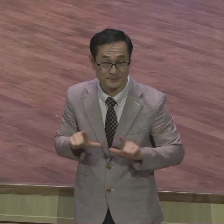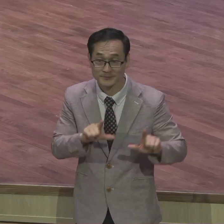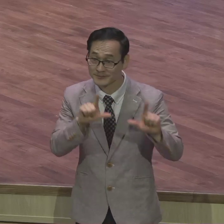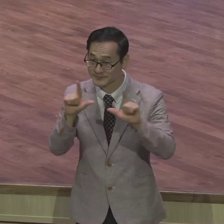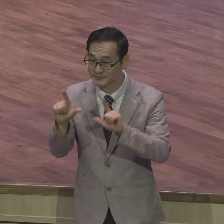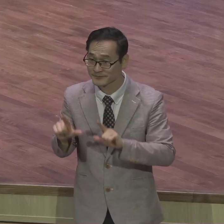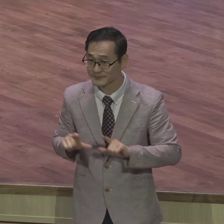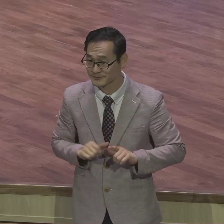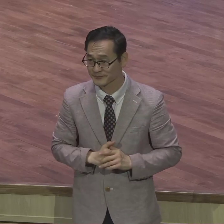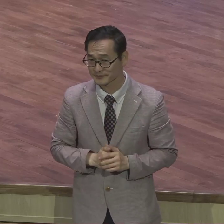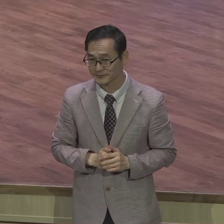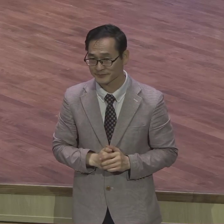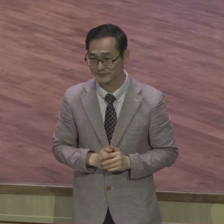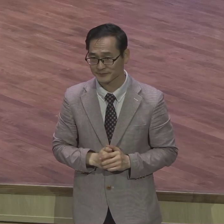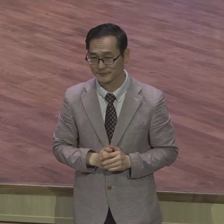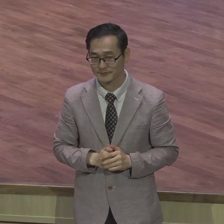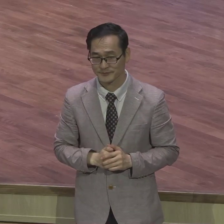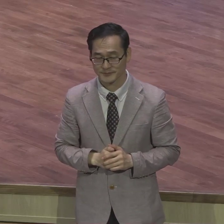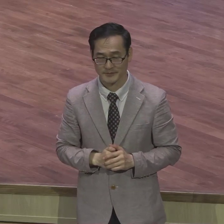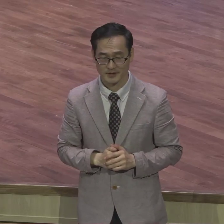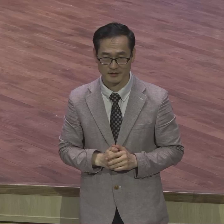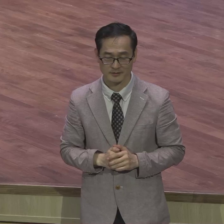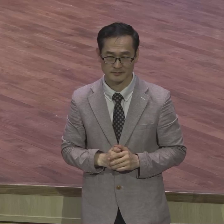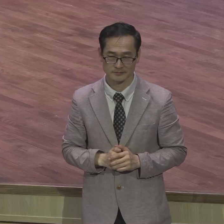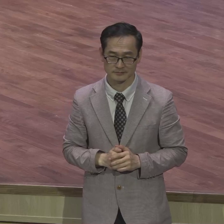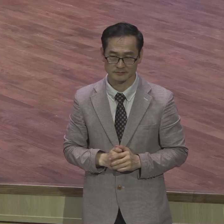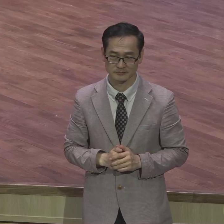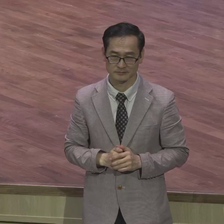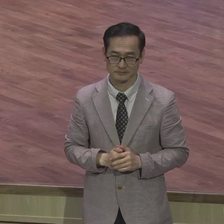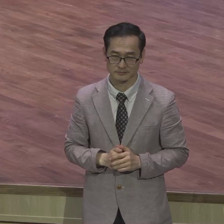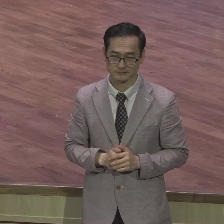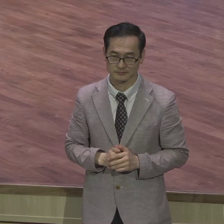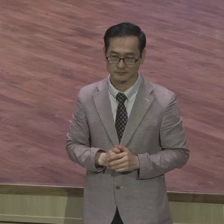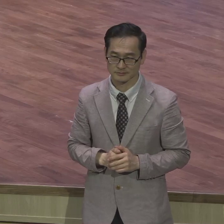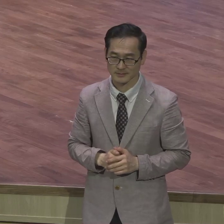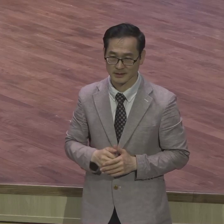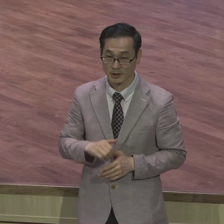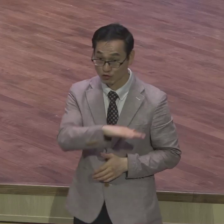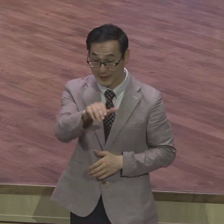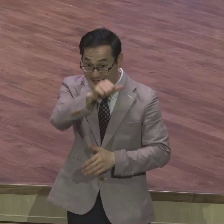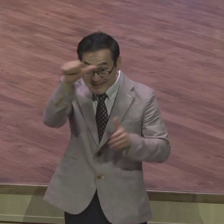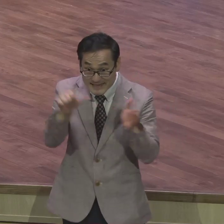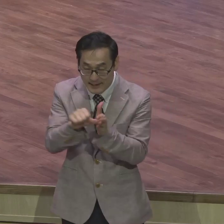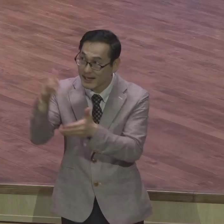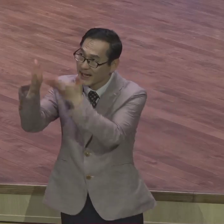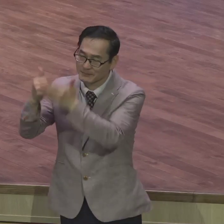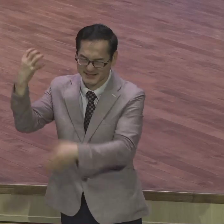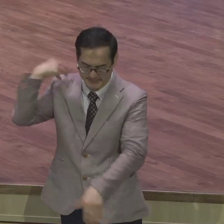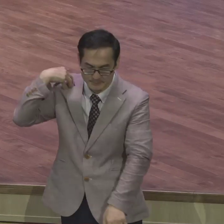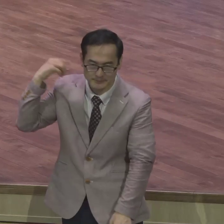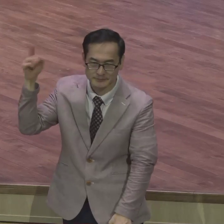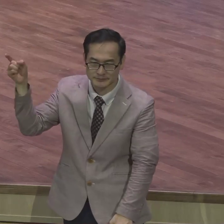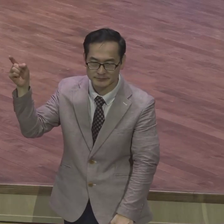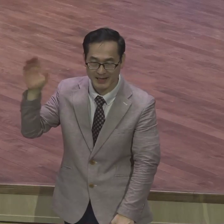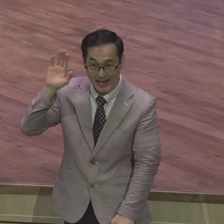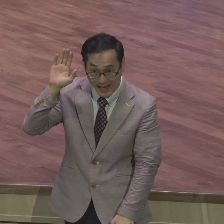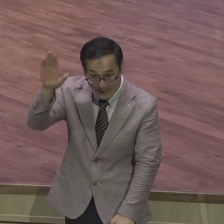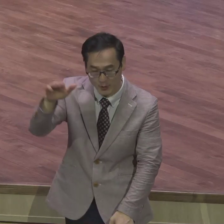삶을 완벽하게 그렇게 보장하시면서 우리에게 남은 자로 이제 남길 자로서의